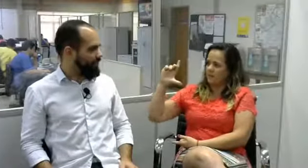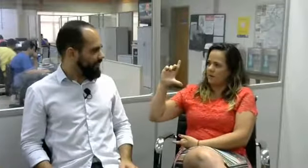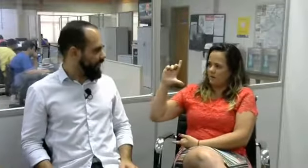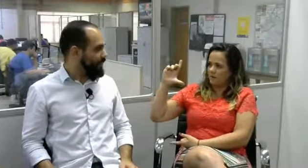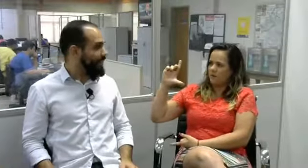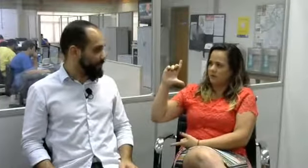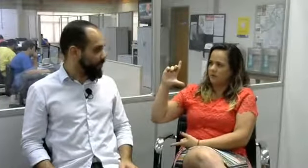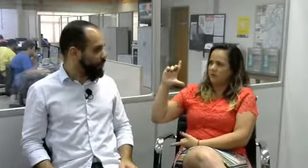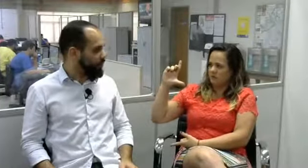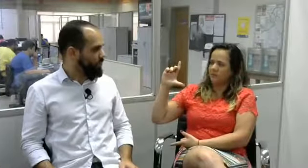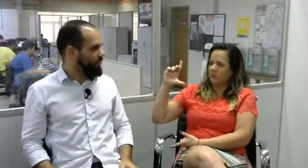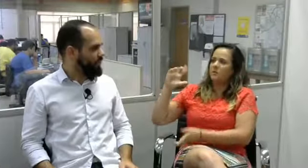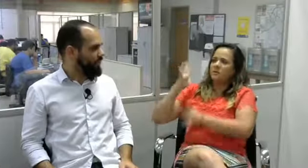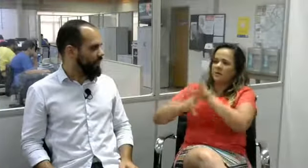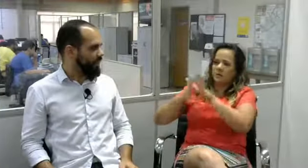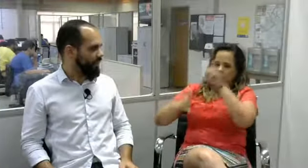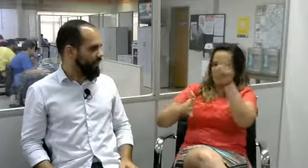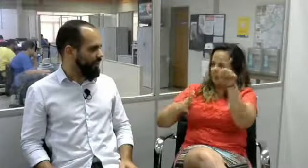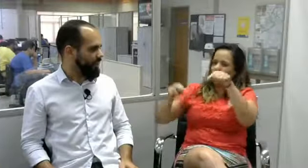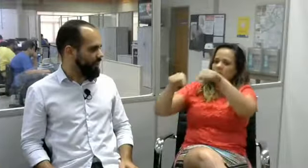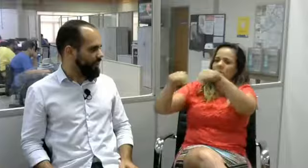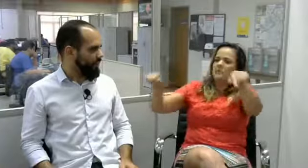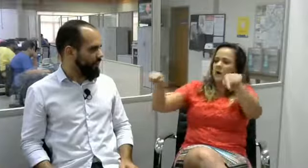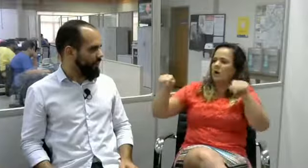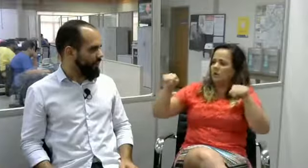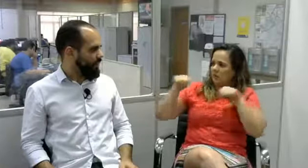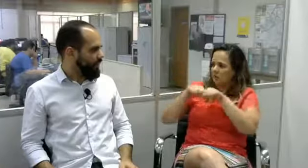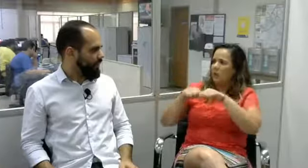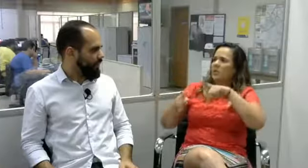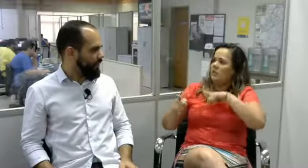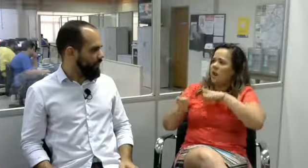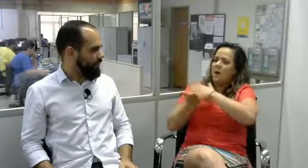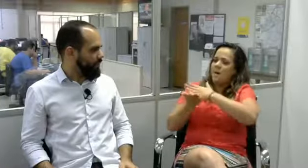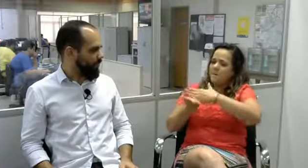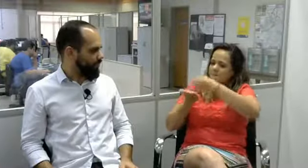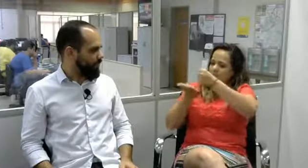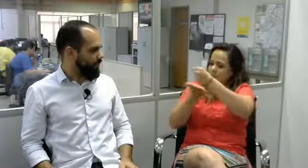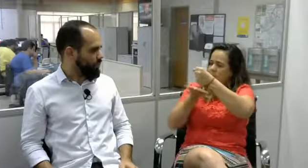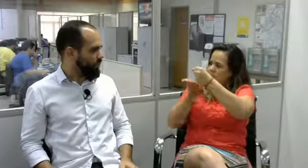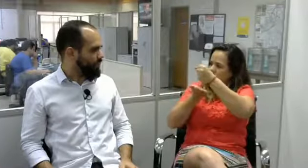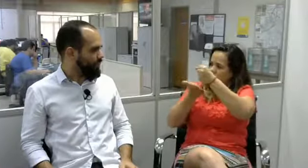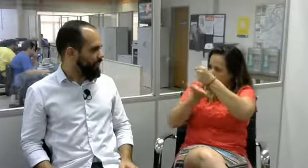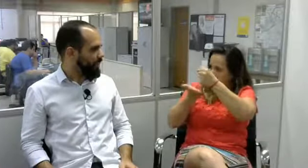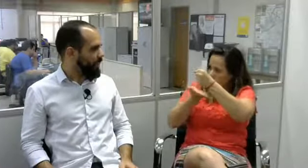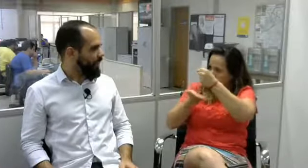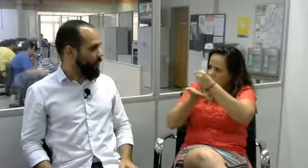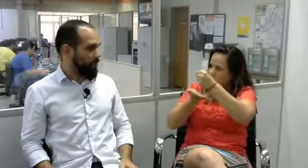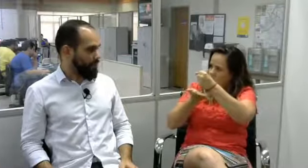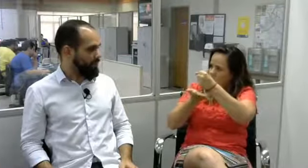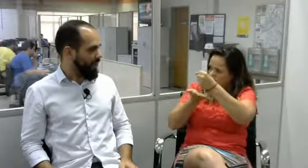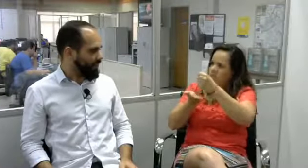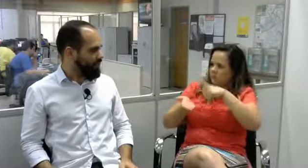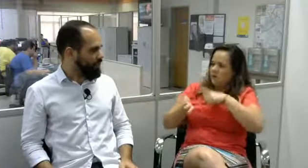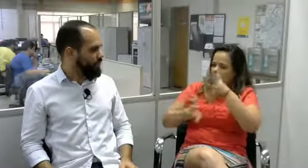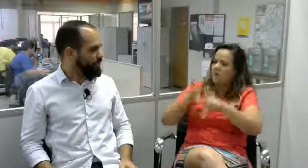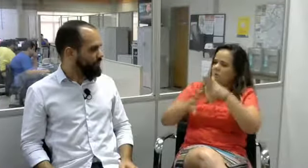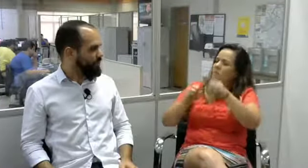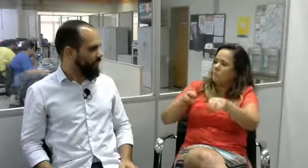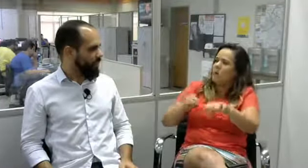na PACMIL, aqui próximo ao shopping. É um curso básico. Nós